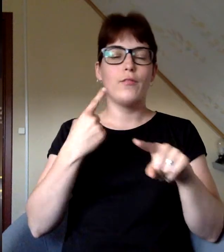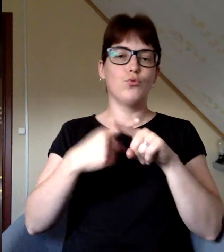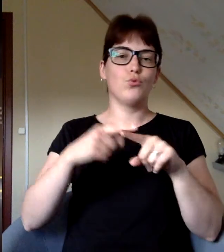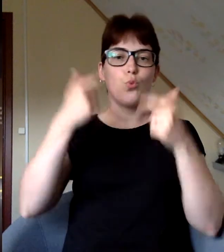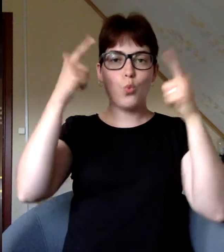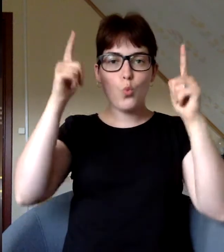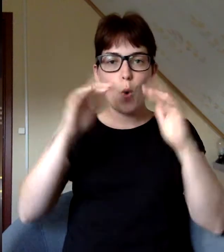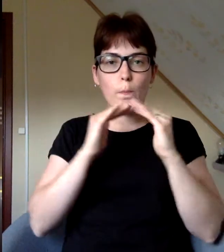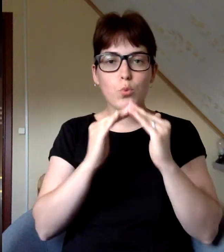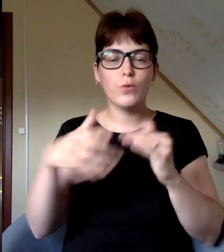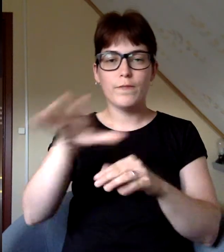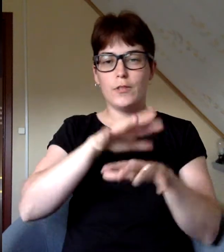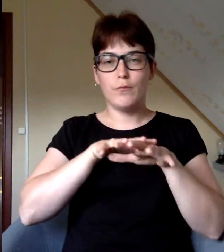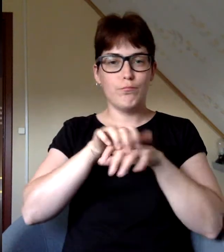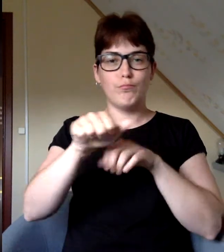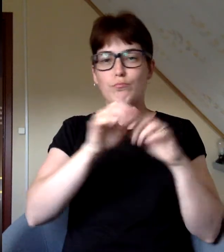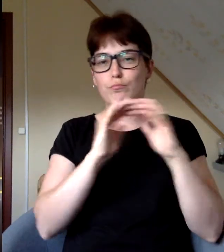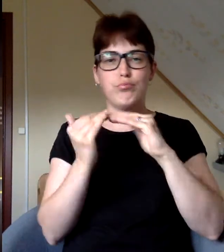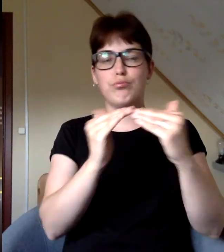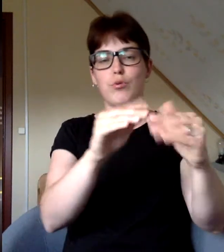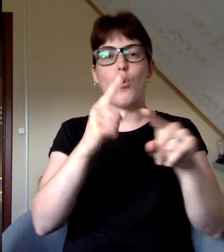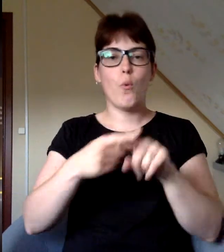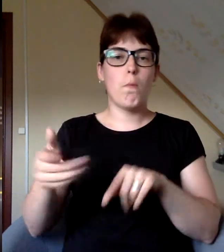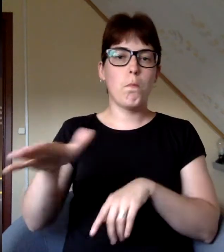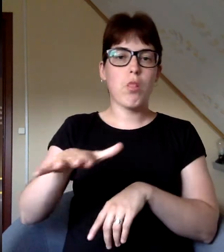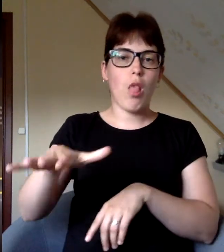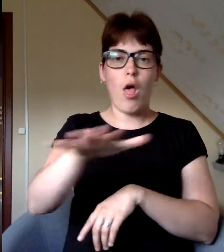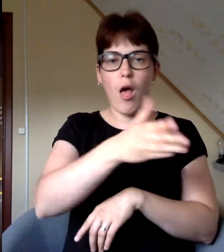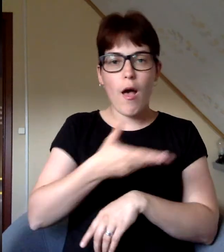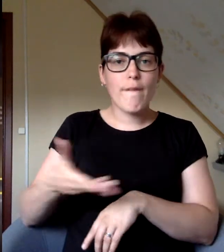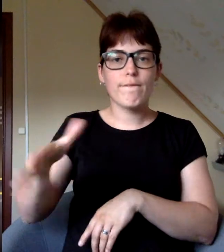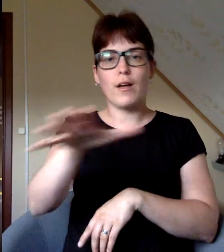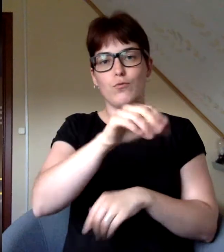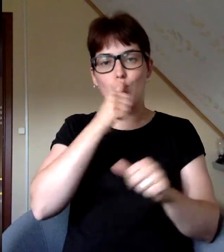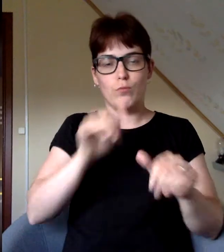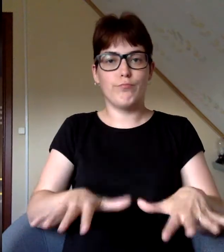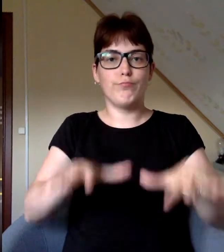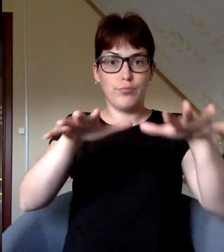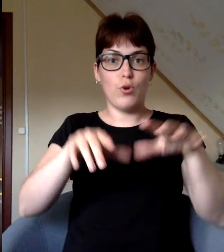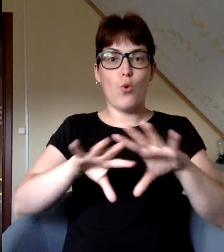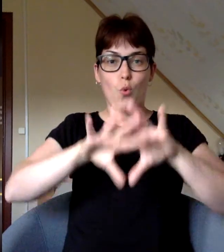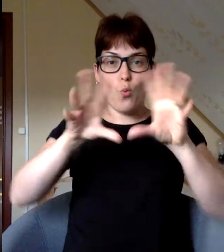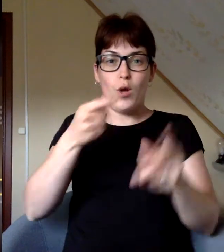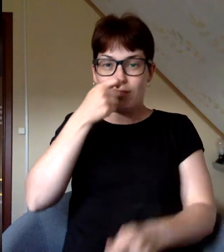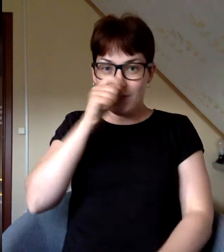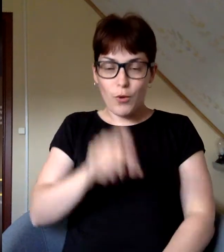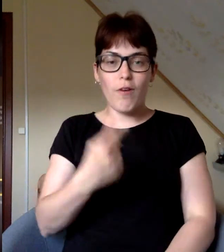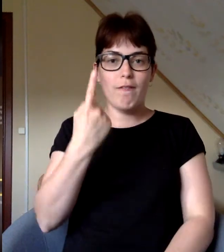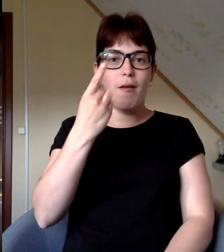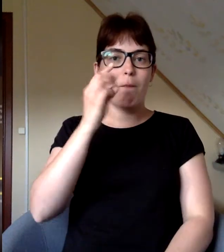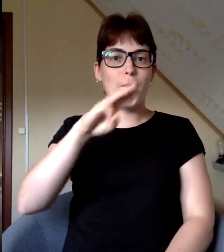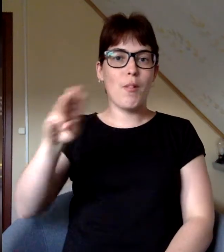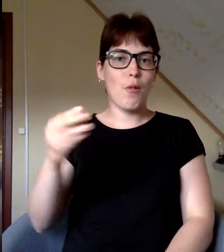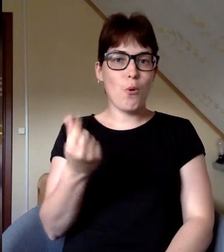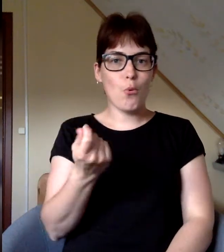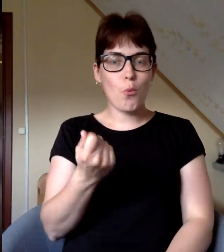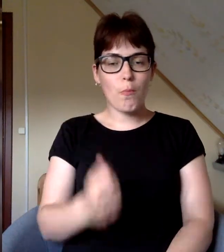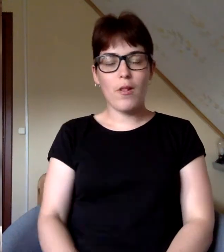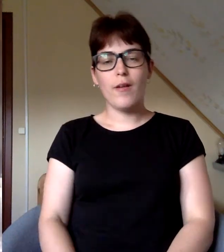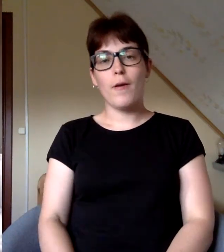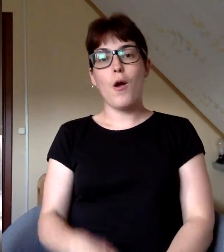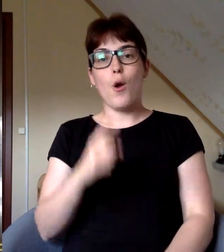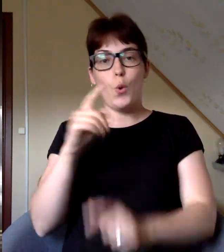sagrāja tiltus, izskalo tīrumus un pļavas. Plūdi pilsētāji nodera vairāk nekā vienu miljonu rubi lielu zaudējumu.